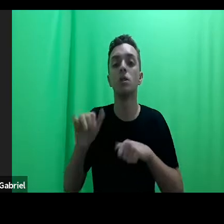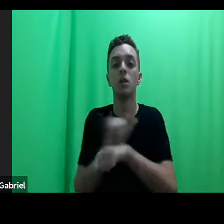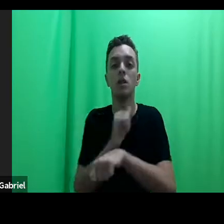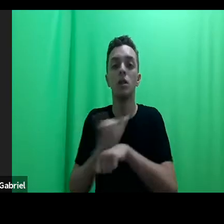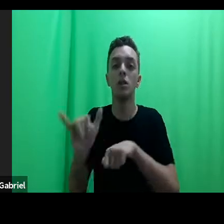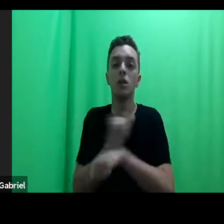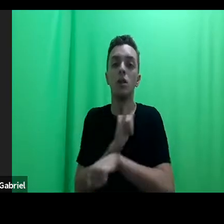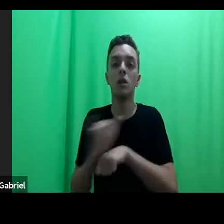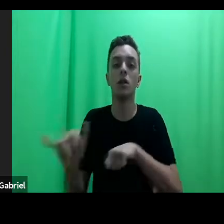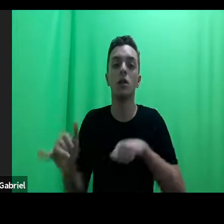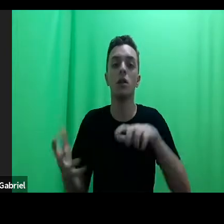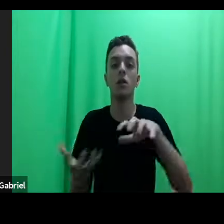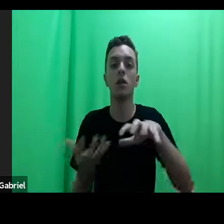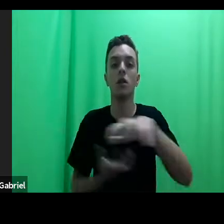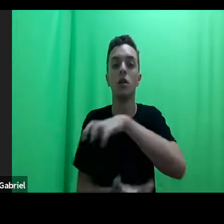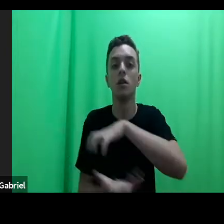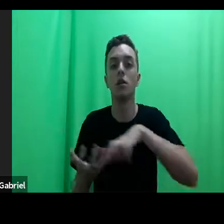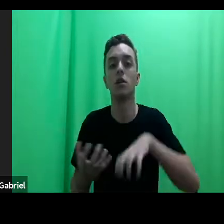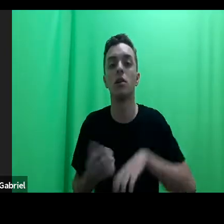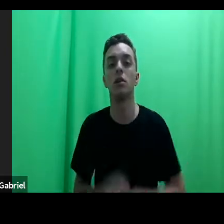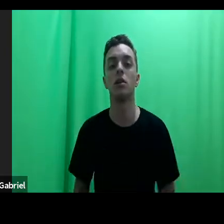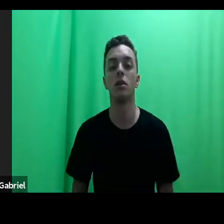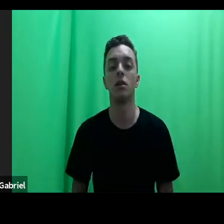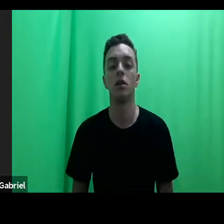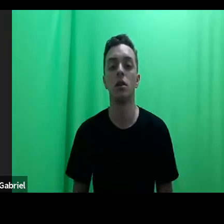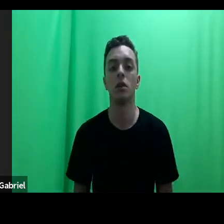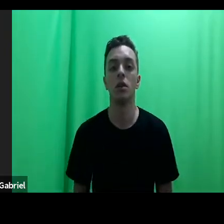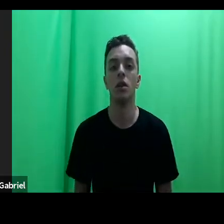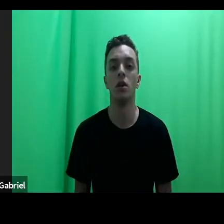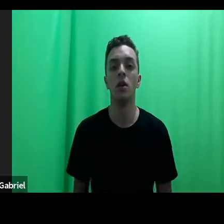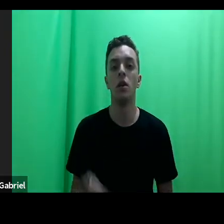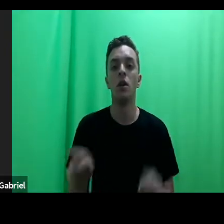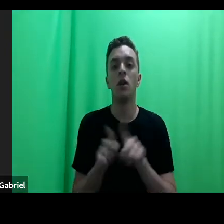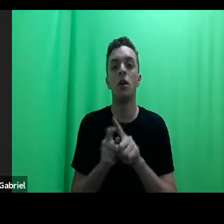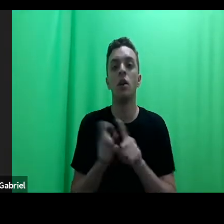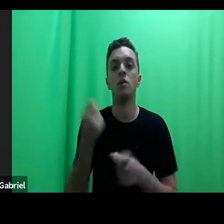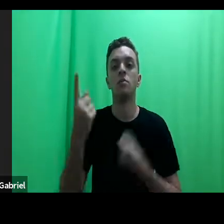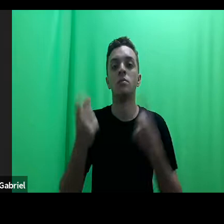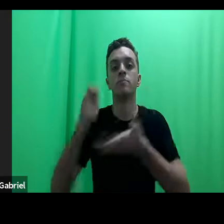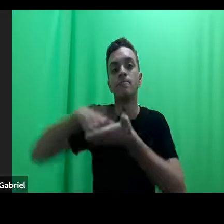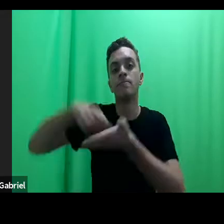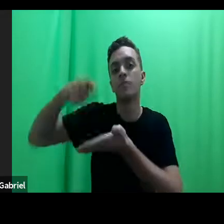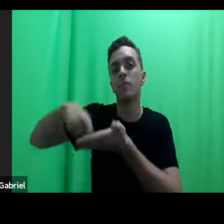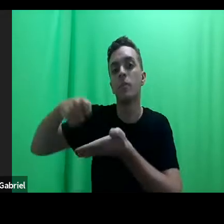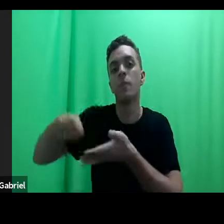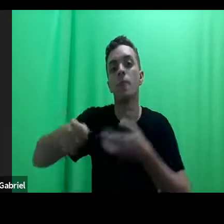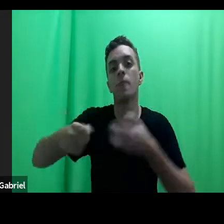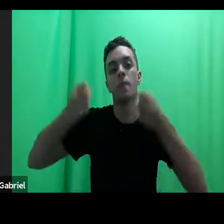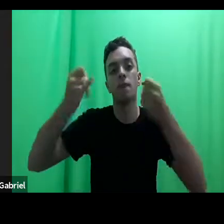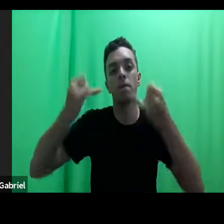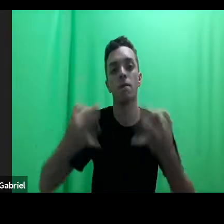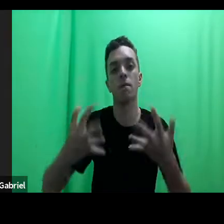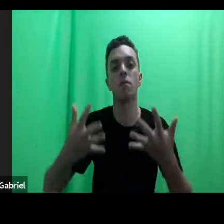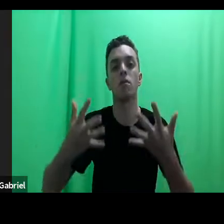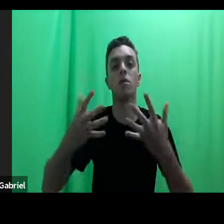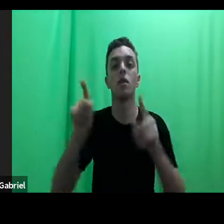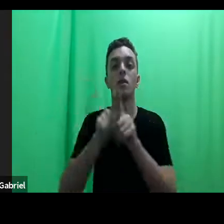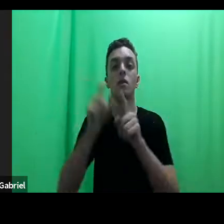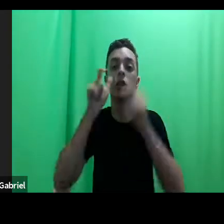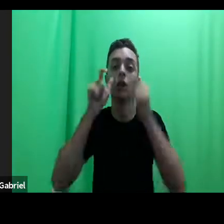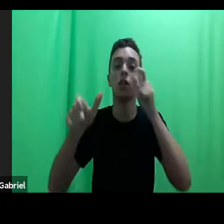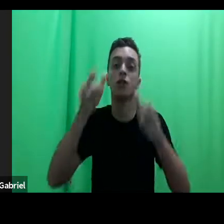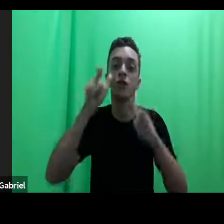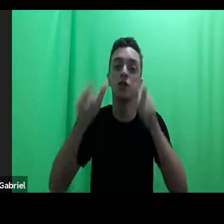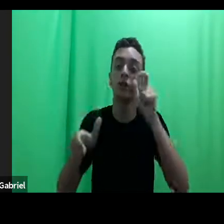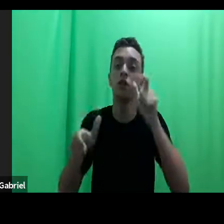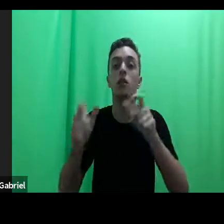e também alguns autores definem ou identificam as